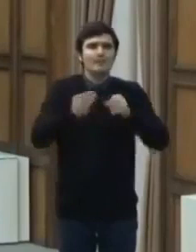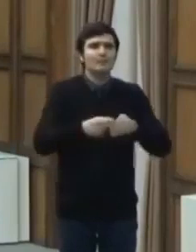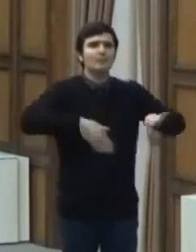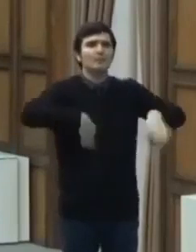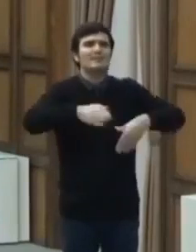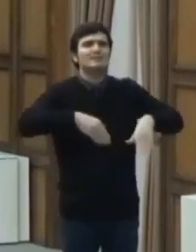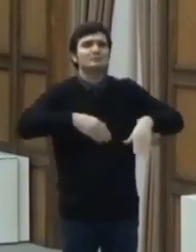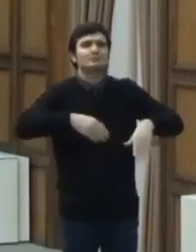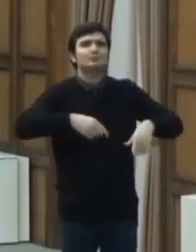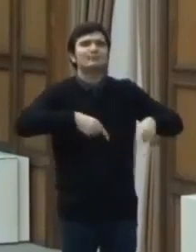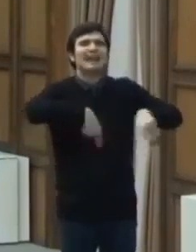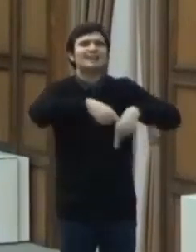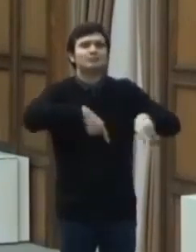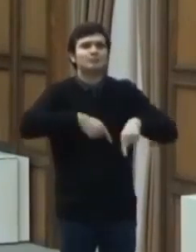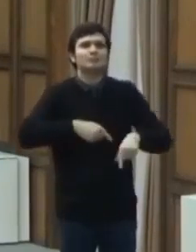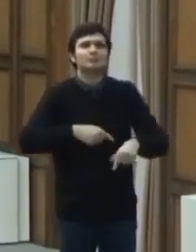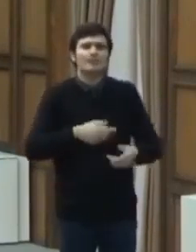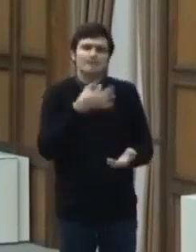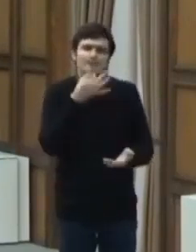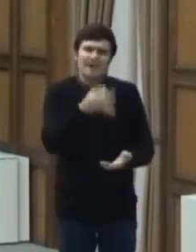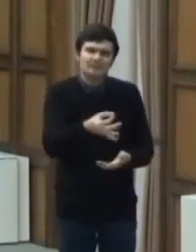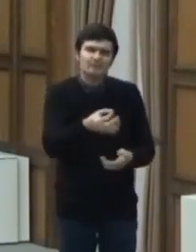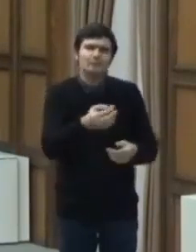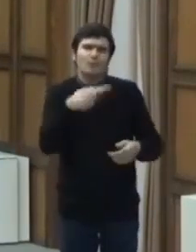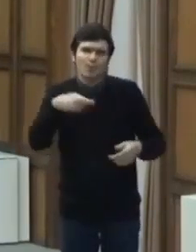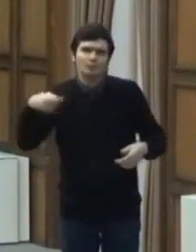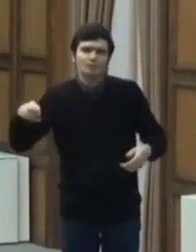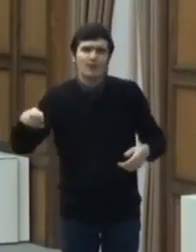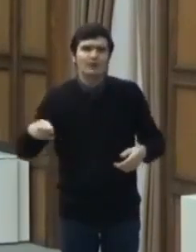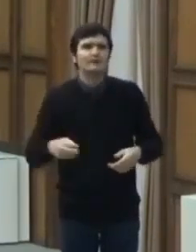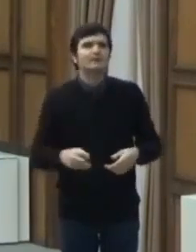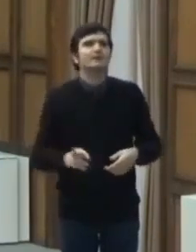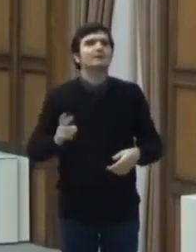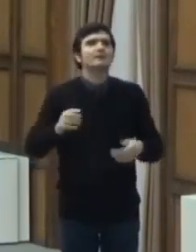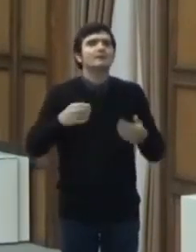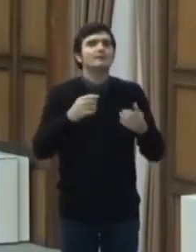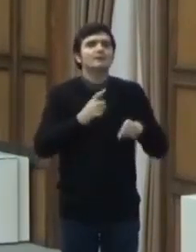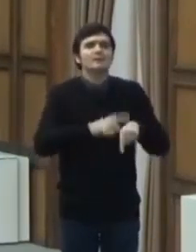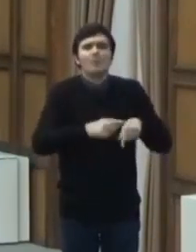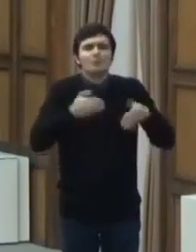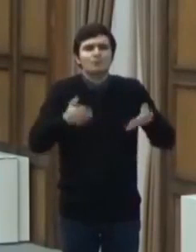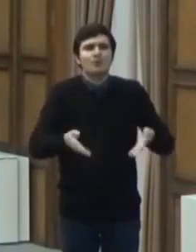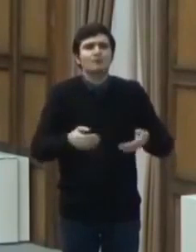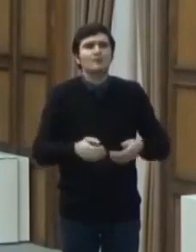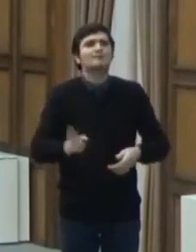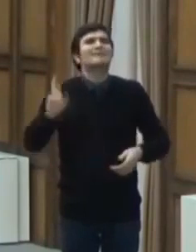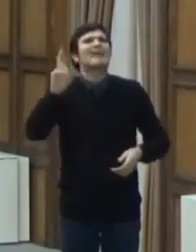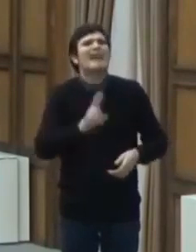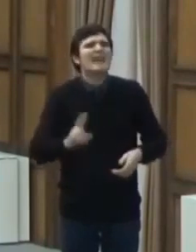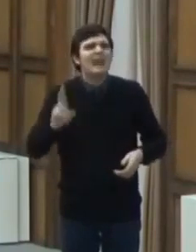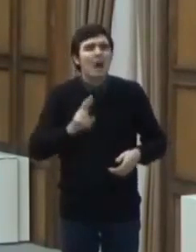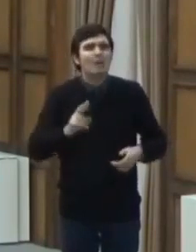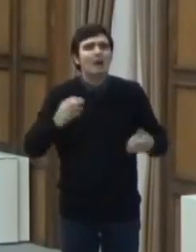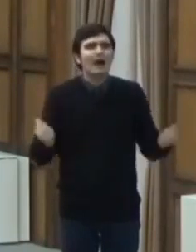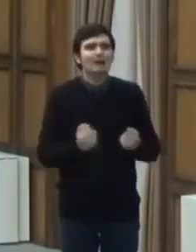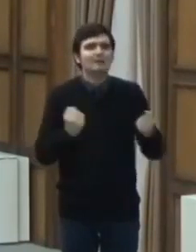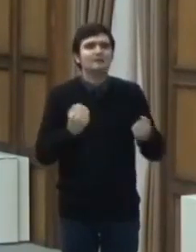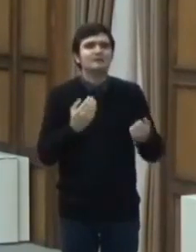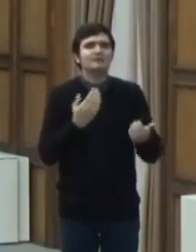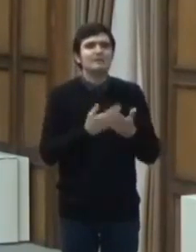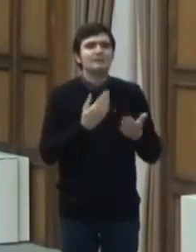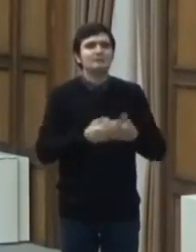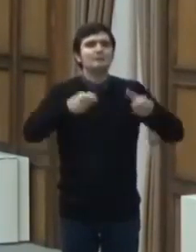Transporturilor. Menționez în continuare că se reiau în acest context și activitățile desfășurate în